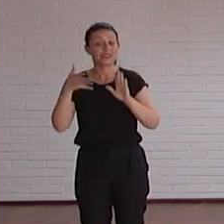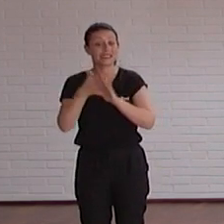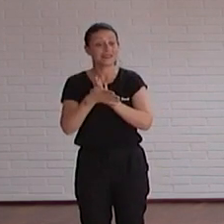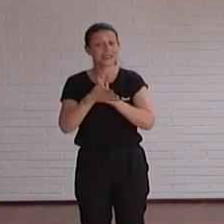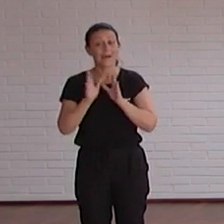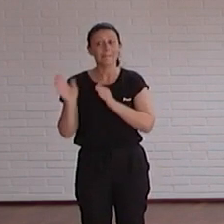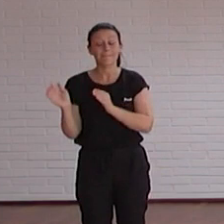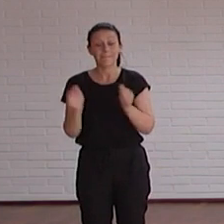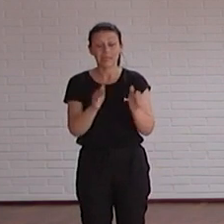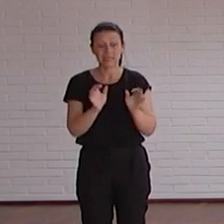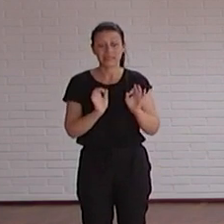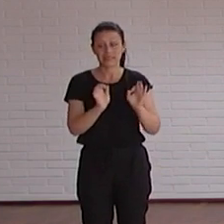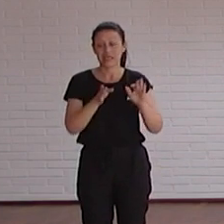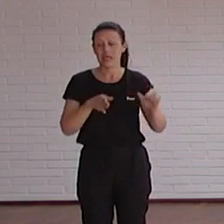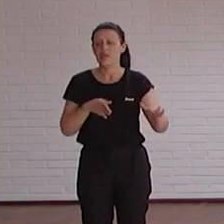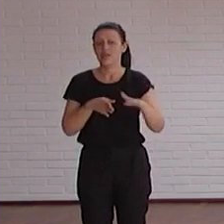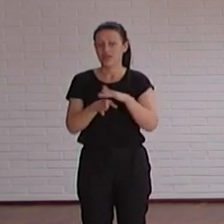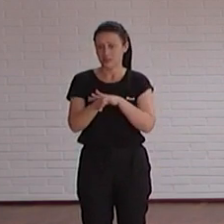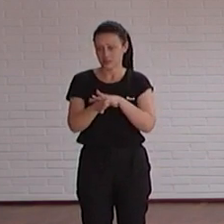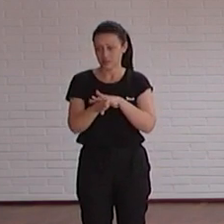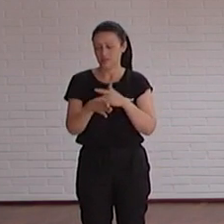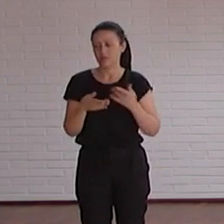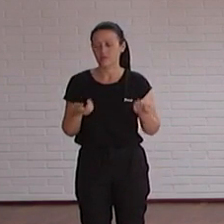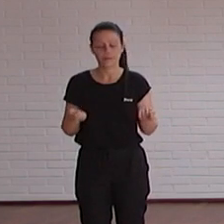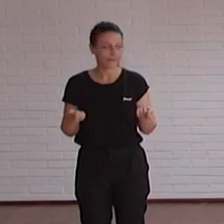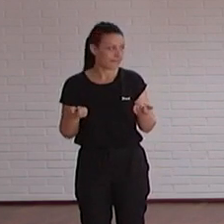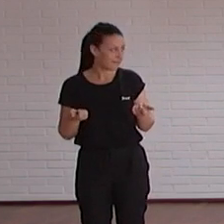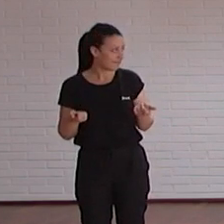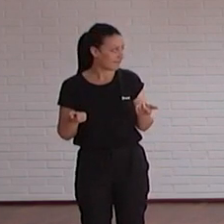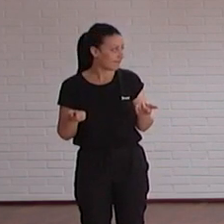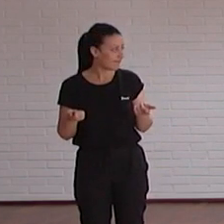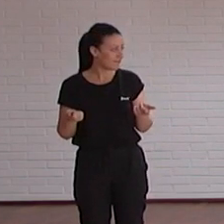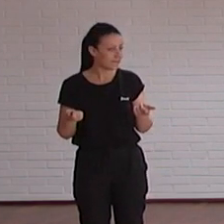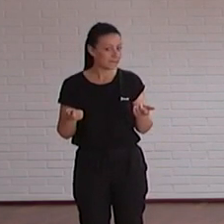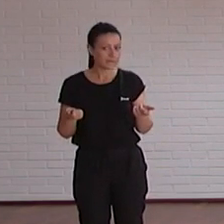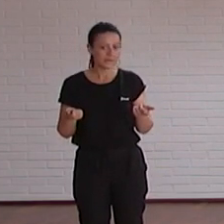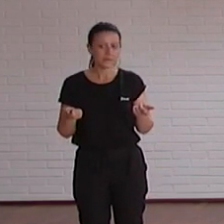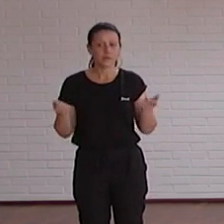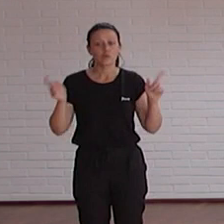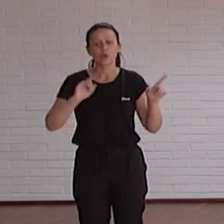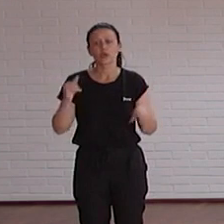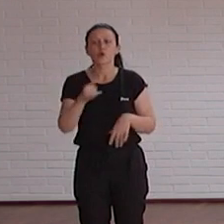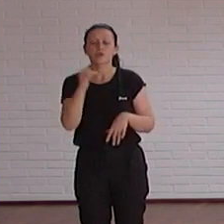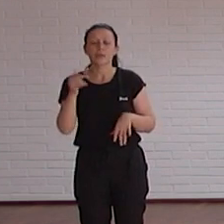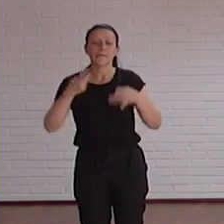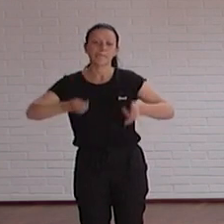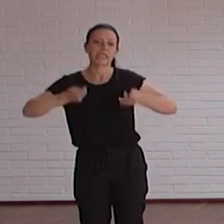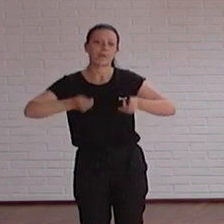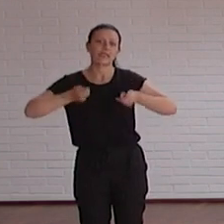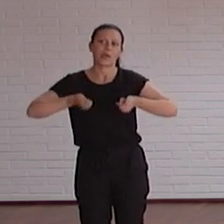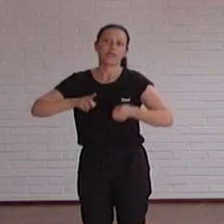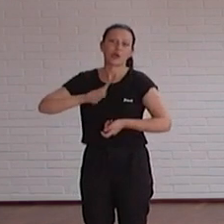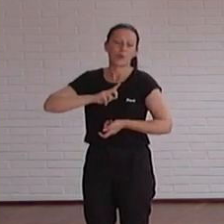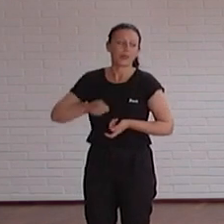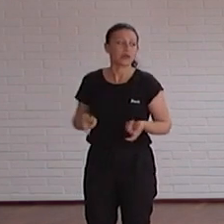específico de accesibilidad un poco porque no solo porque José María sea muy pesado conmigo sino porque creo